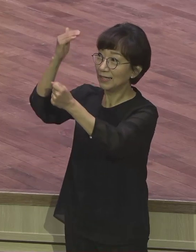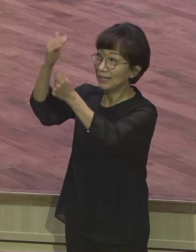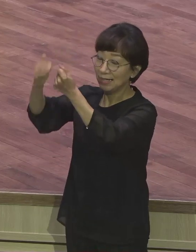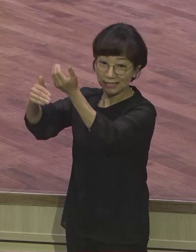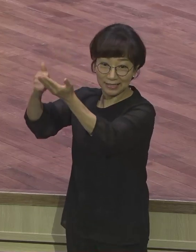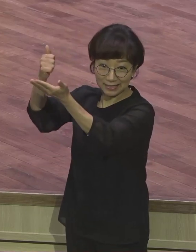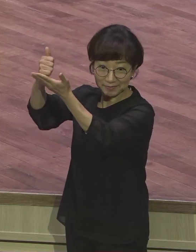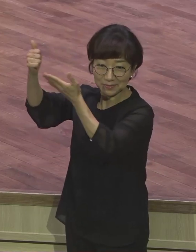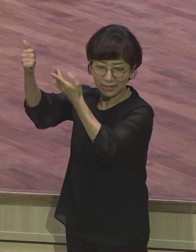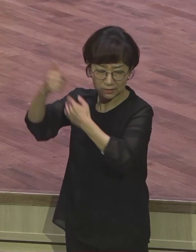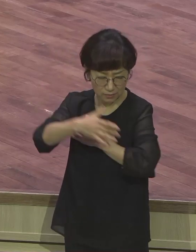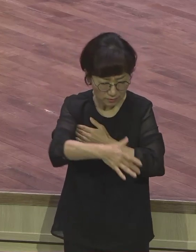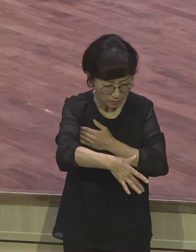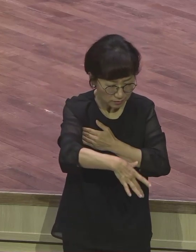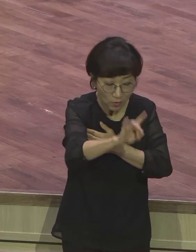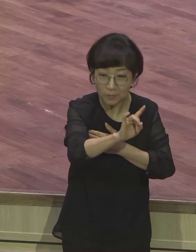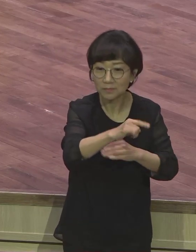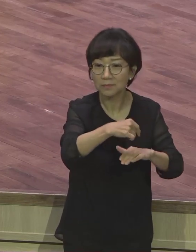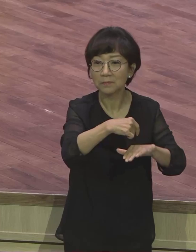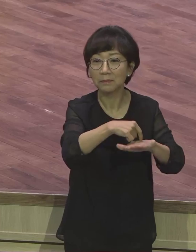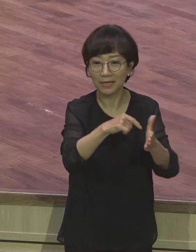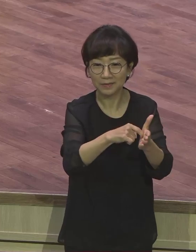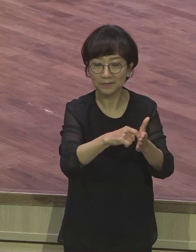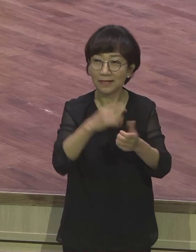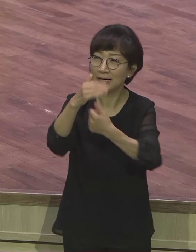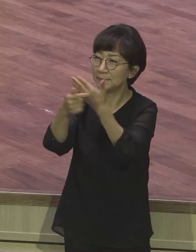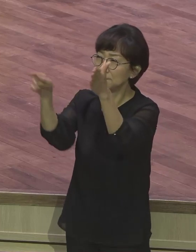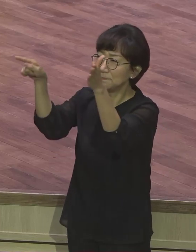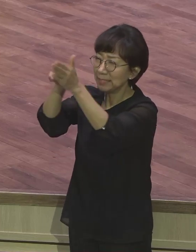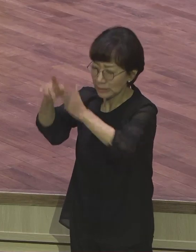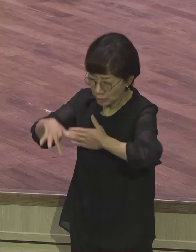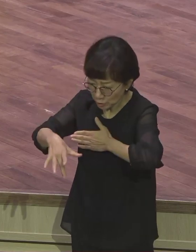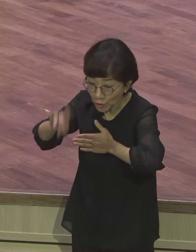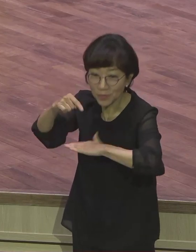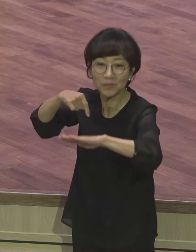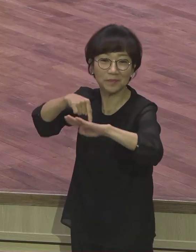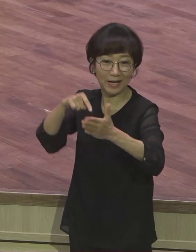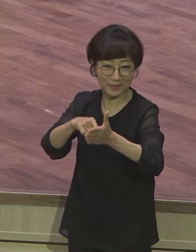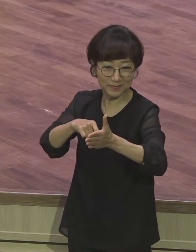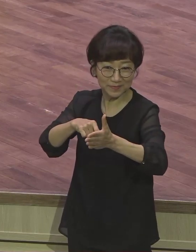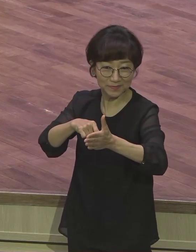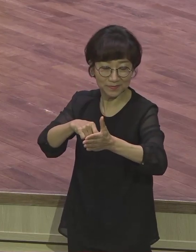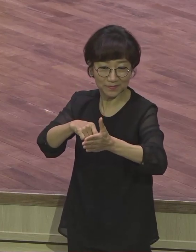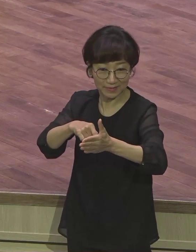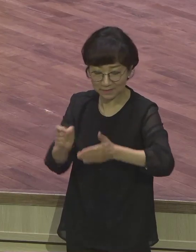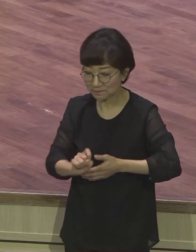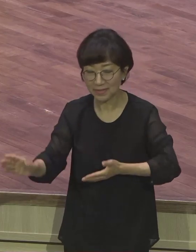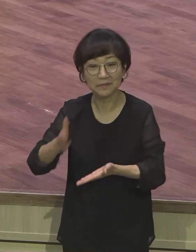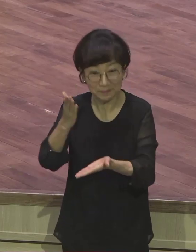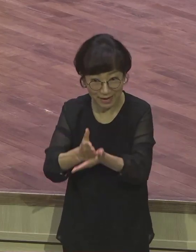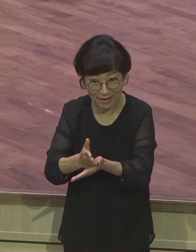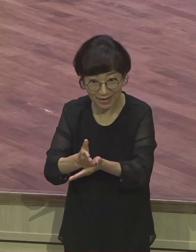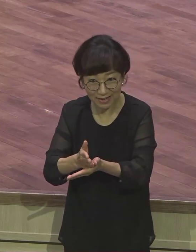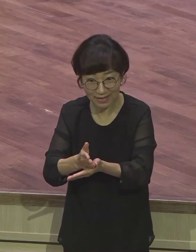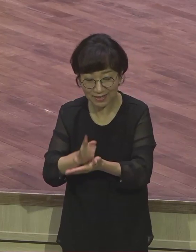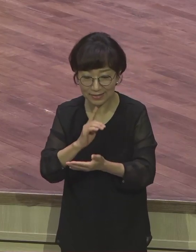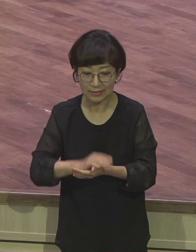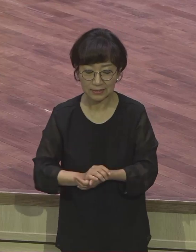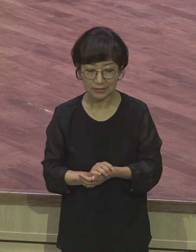중심을 가져라 그런 말이에요. 늘 초심과 중심 읽지 마라. 우리가 살다 보면 첫 것에